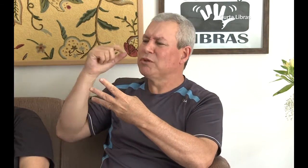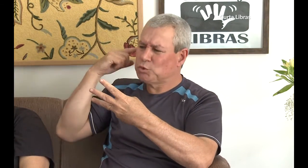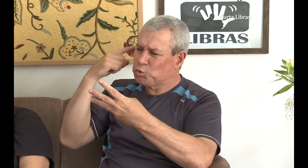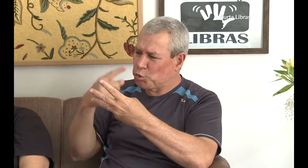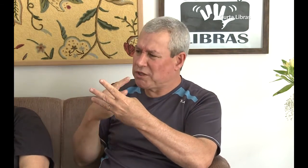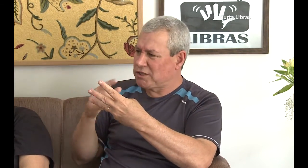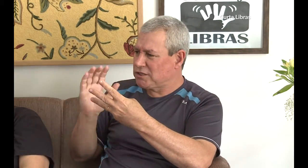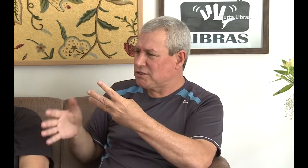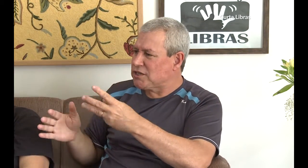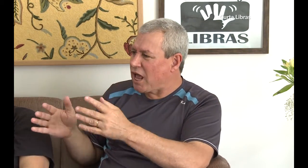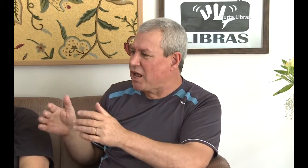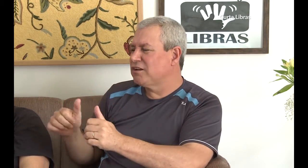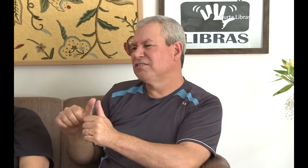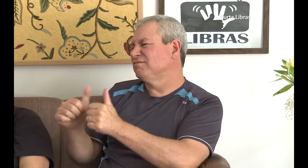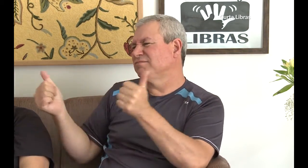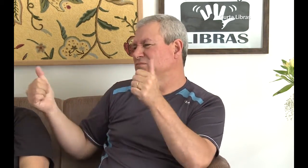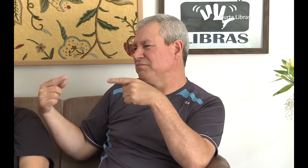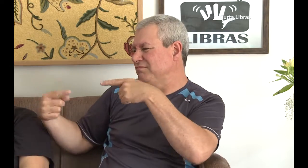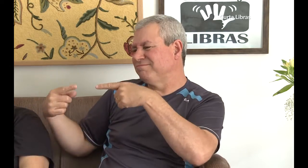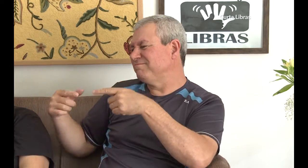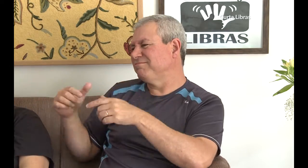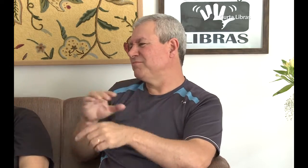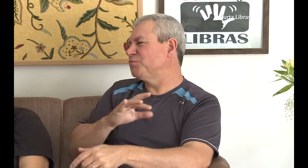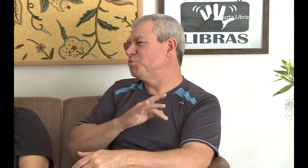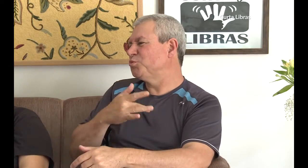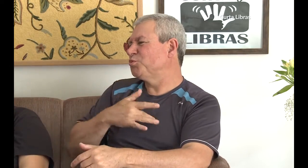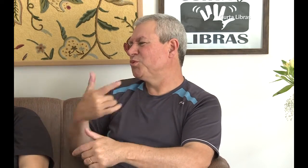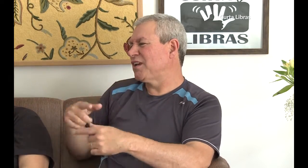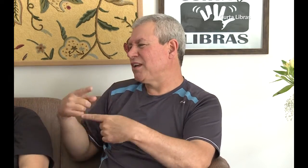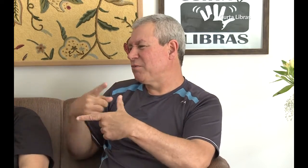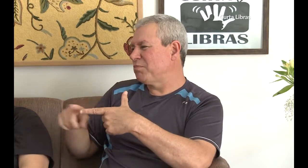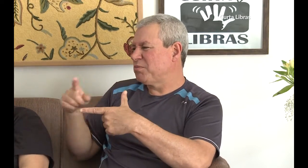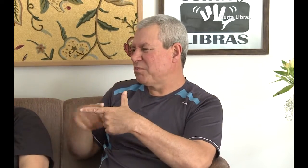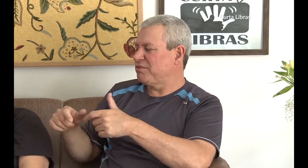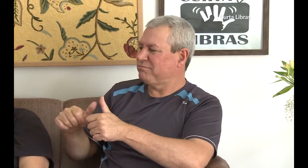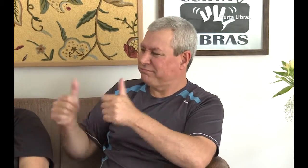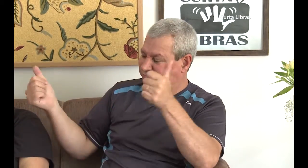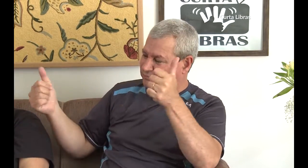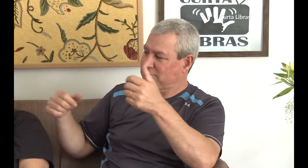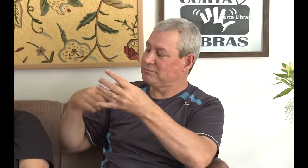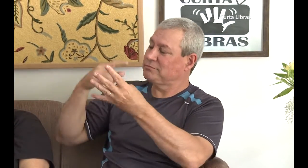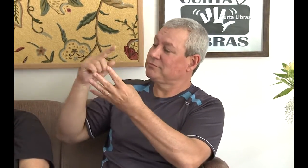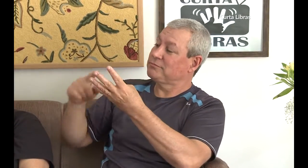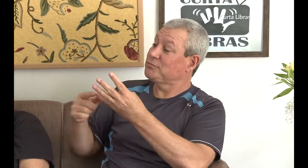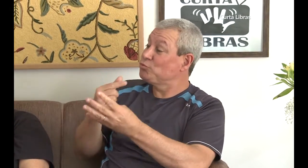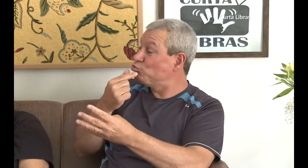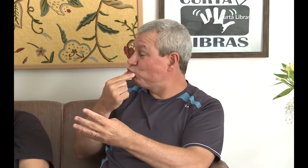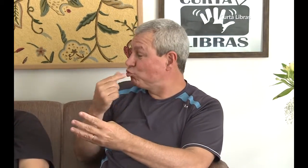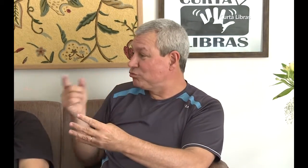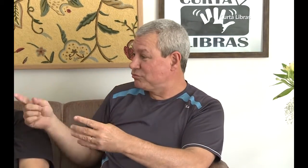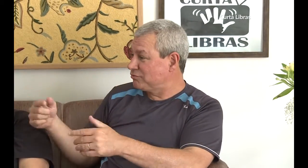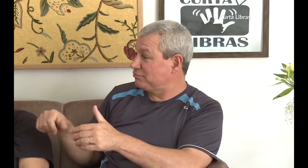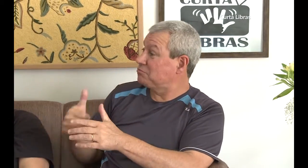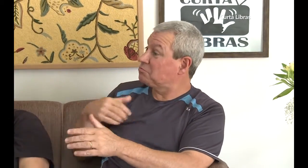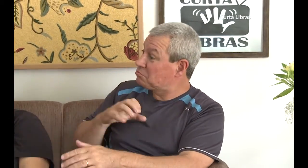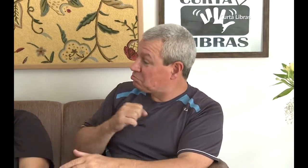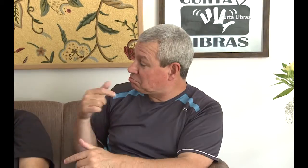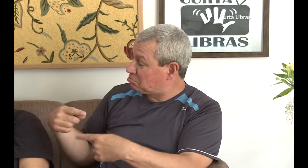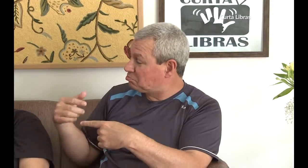surda, mas aí nós nos separamos porque deu muitos problemas. E a quarta foi a Leda, que eu gostei muito porque nós combinamos. E desde sempre